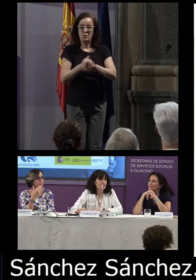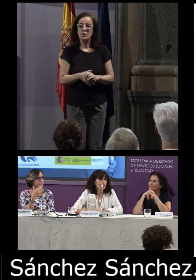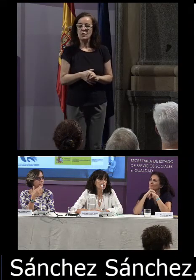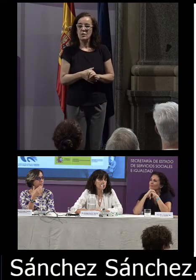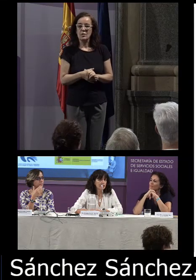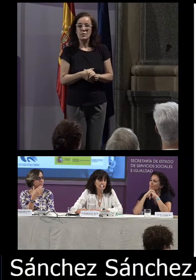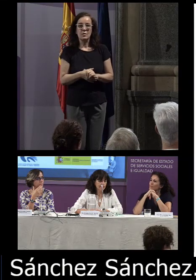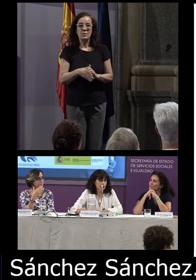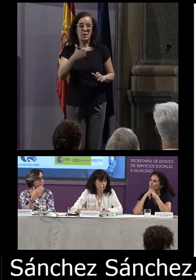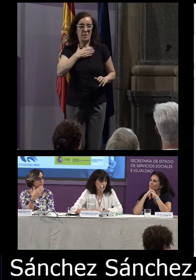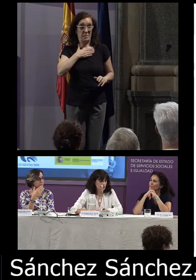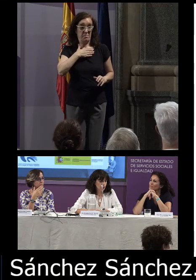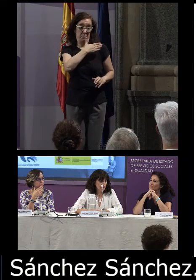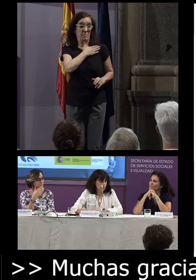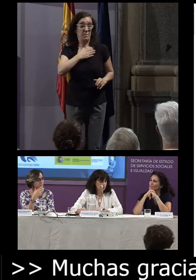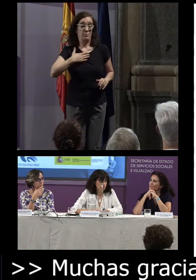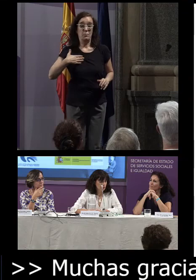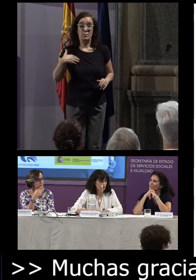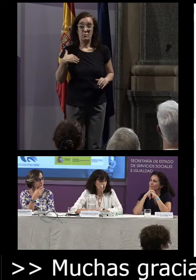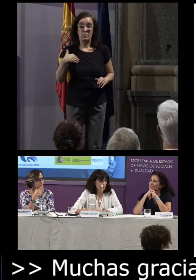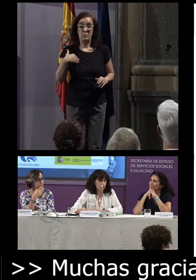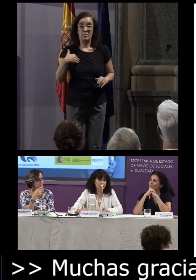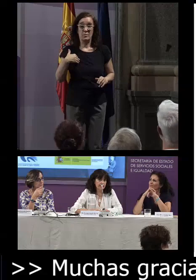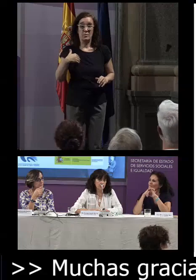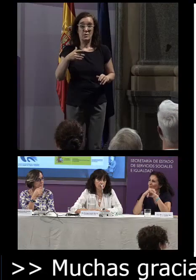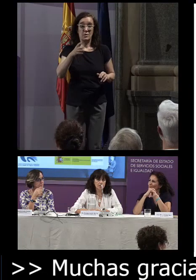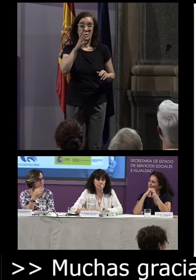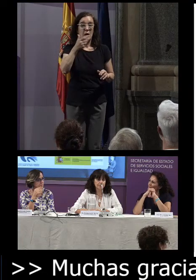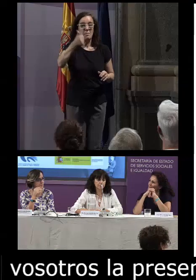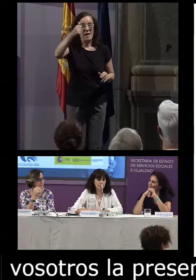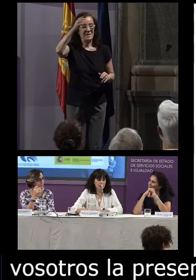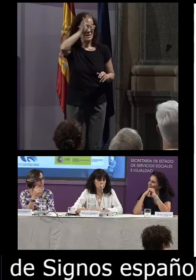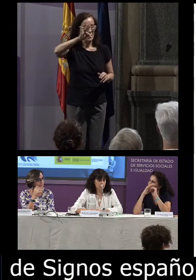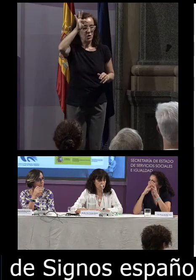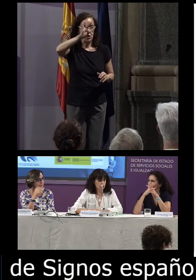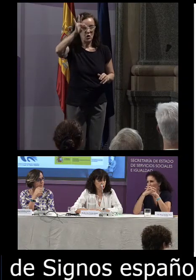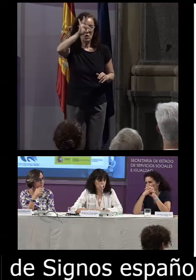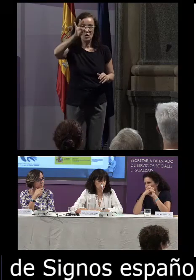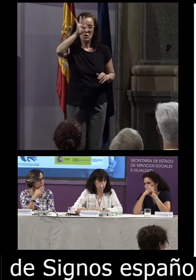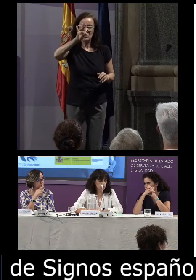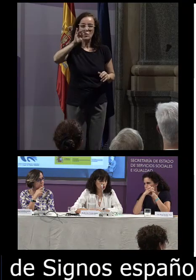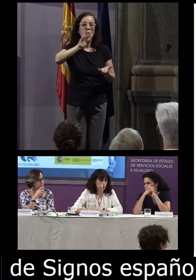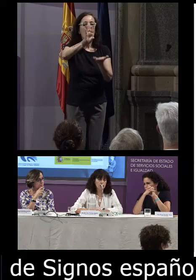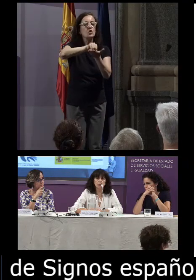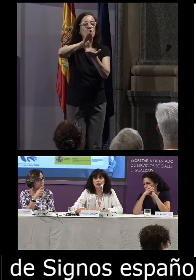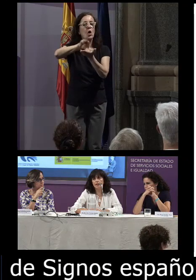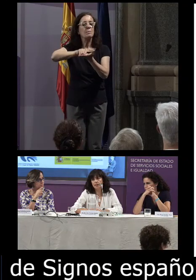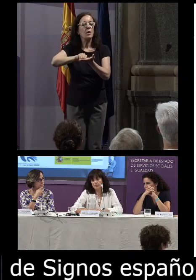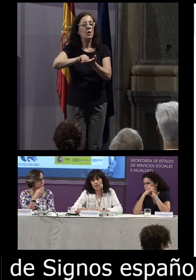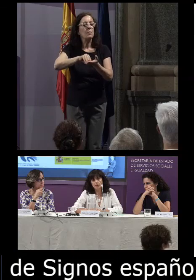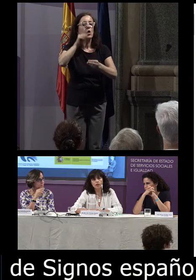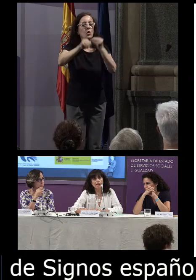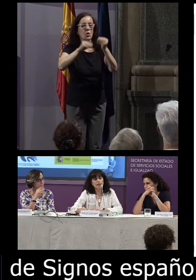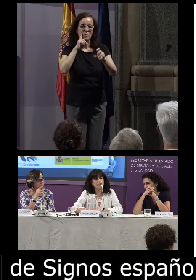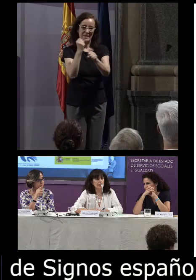es mi intención acudir a un plano más teórico sobre lo que son los corpus como se lleva